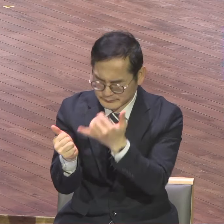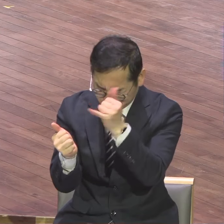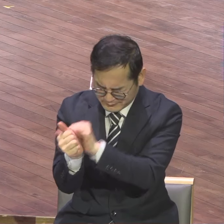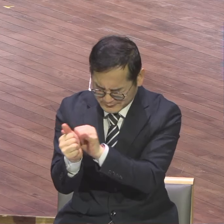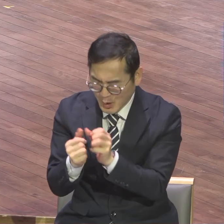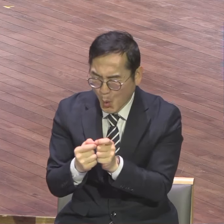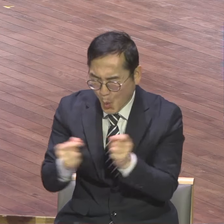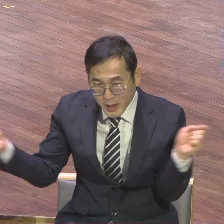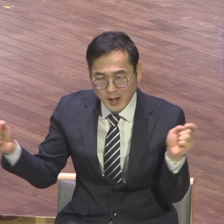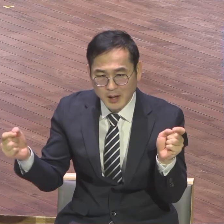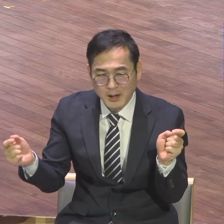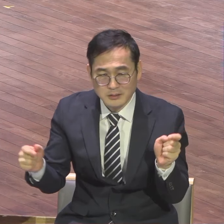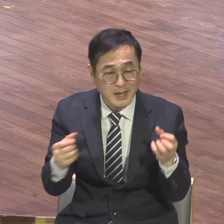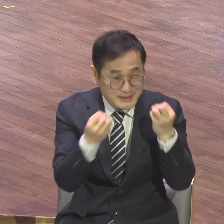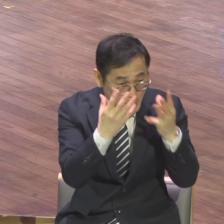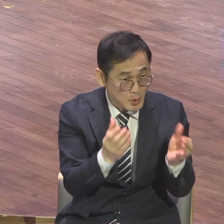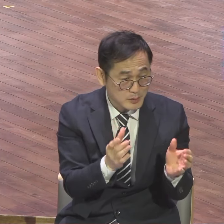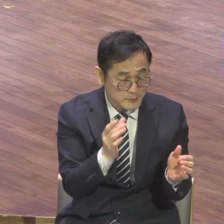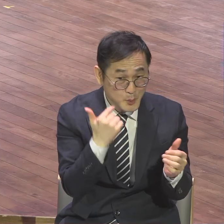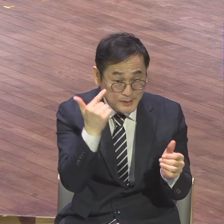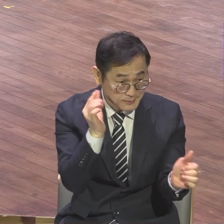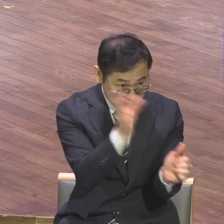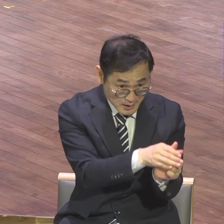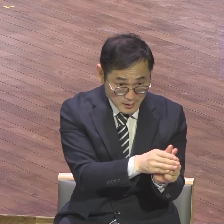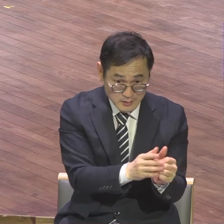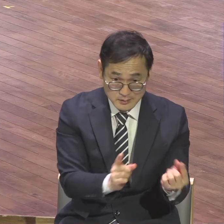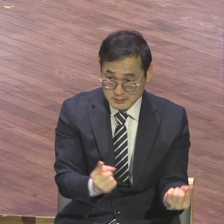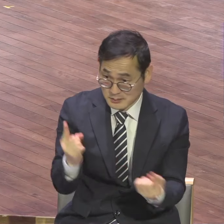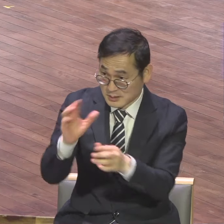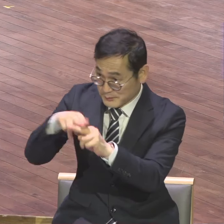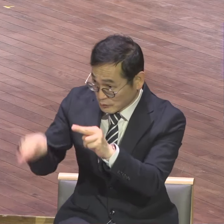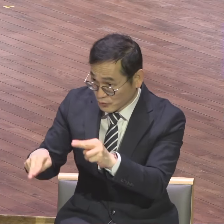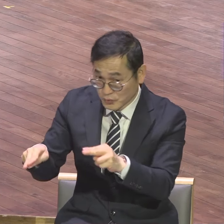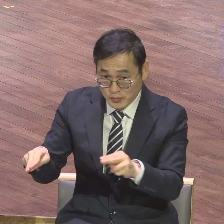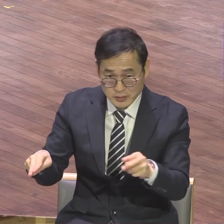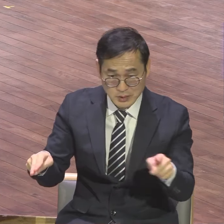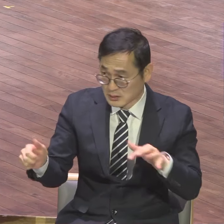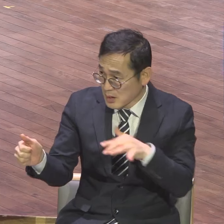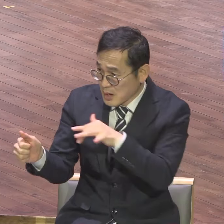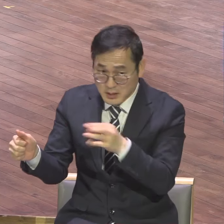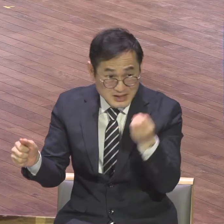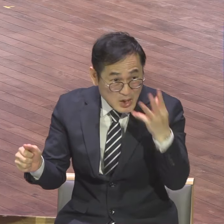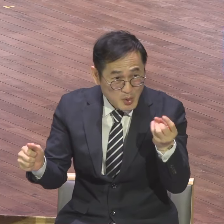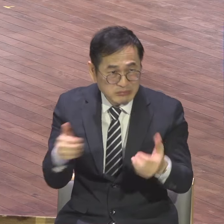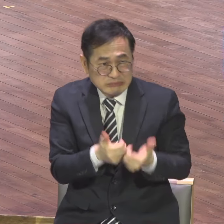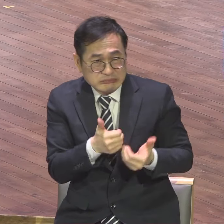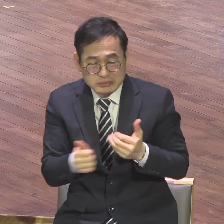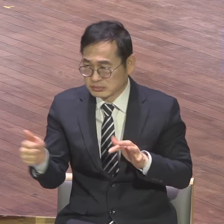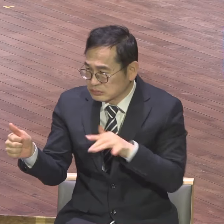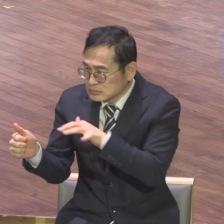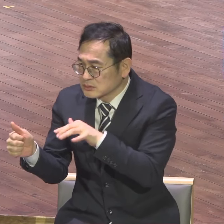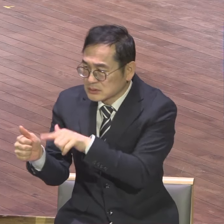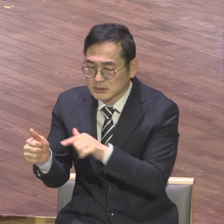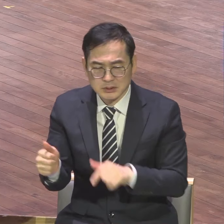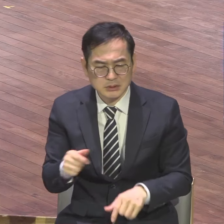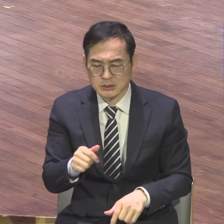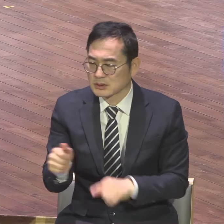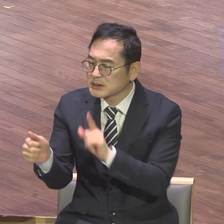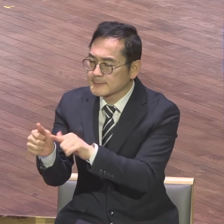성경적으로 말이 됩니까 평생 보금을 전해 사람 죽을 때 보금 전해야지 끝났다고 집에 앉아가지고 약론에 앉아서 놀고